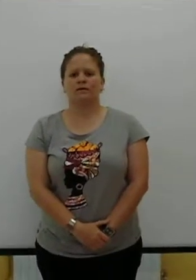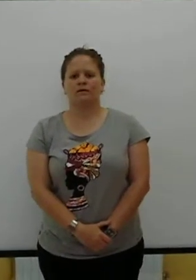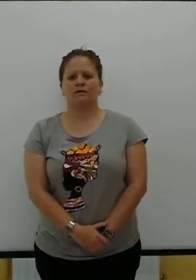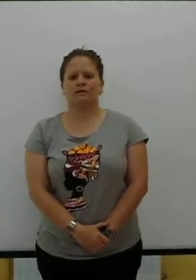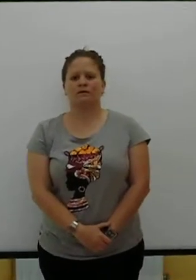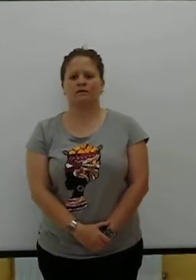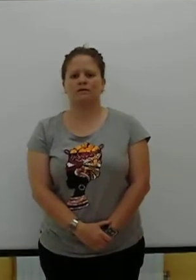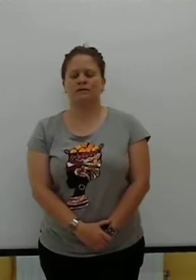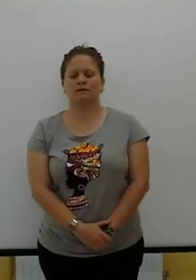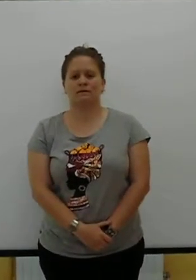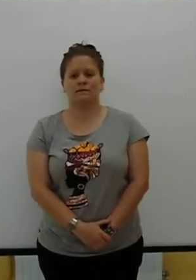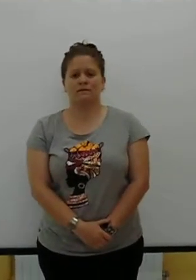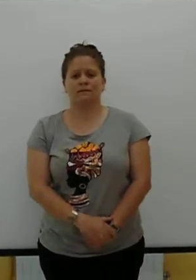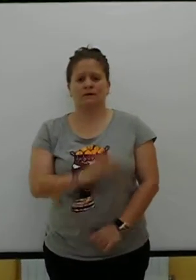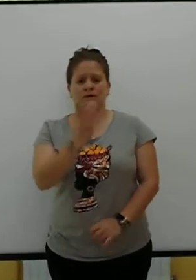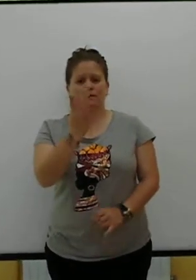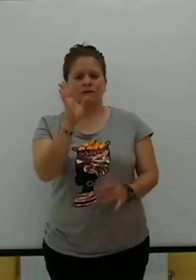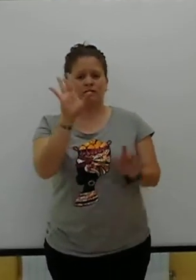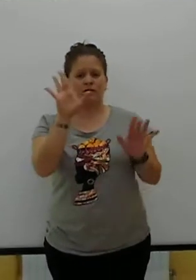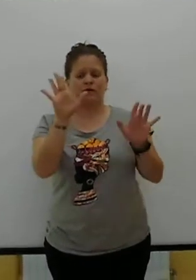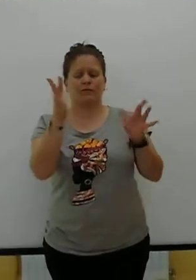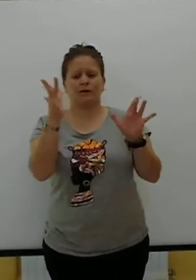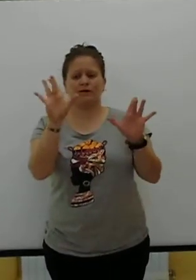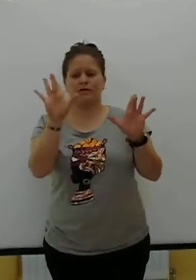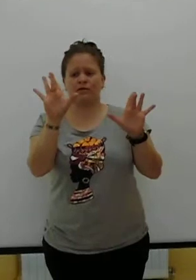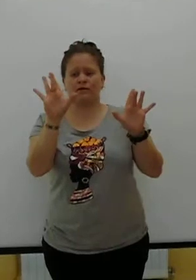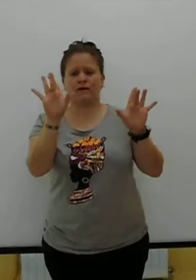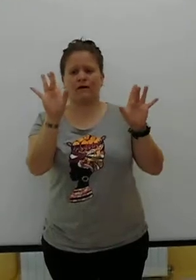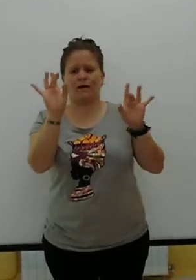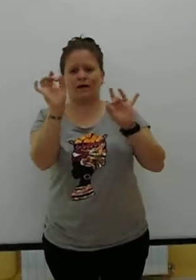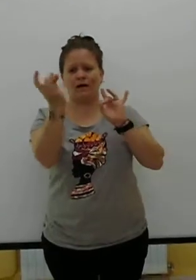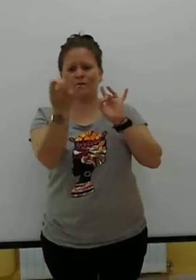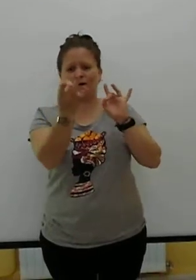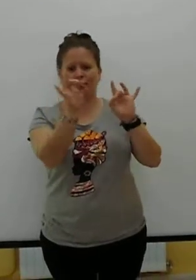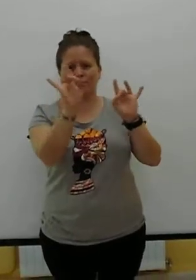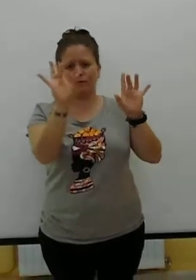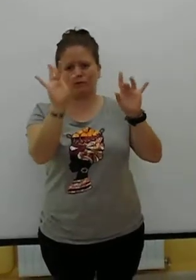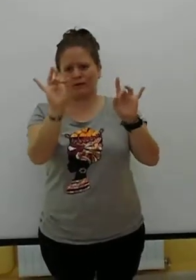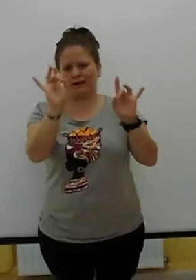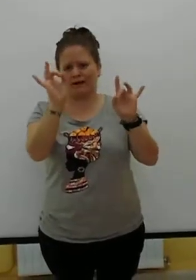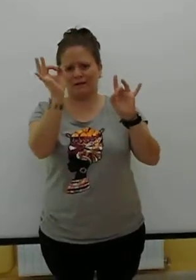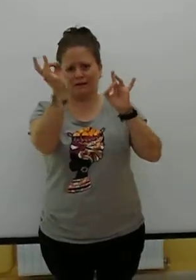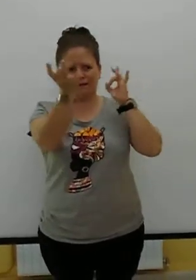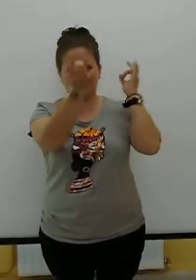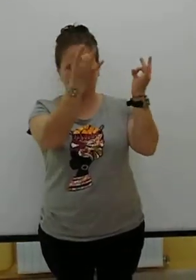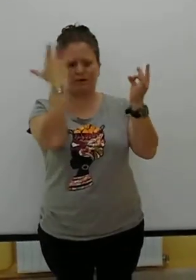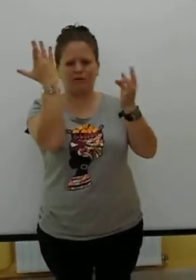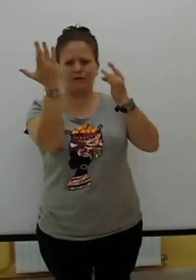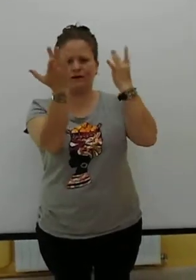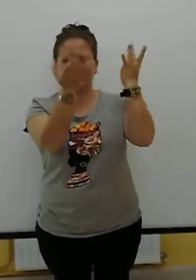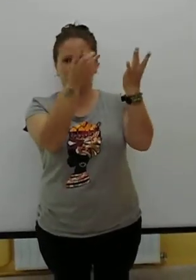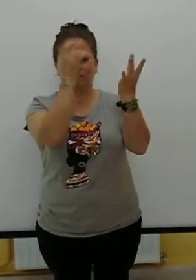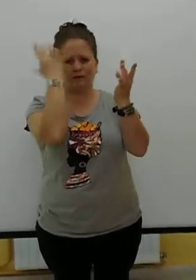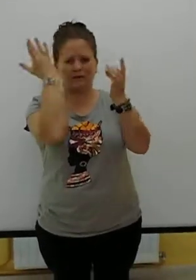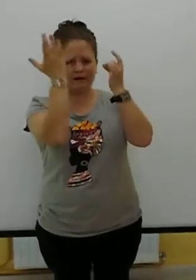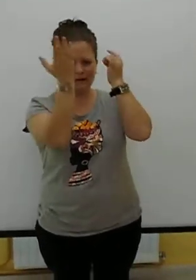Tonterías Con las manos abiertas o cerradas y las vamos abriendo Aquí,